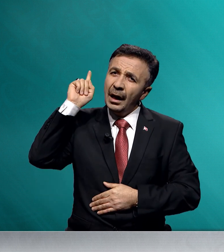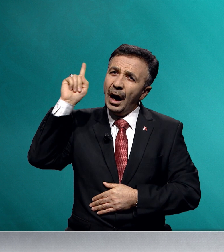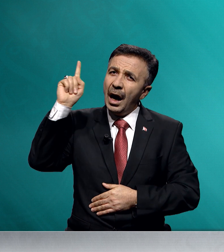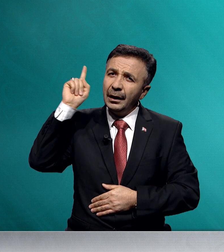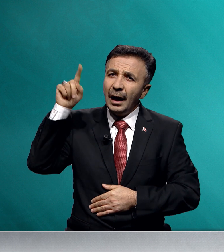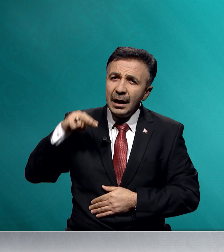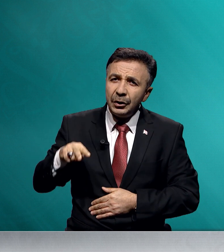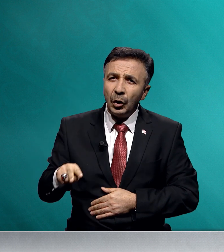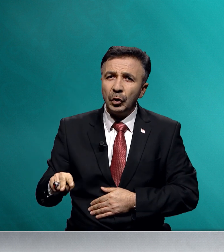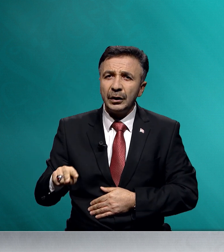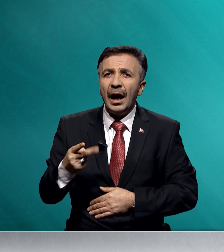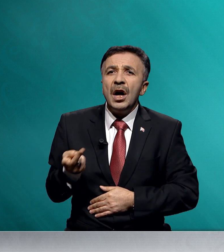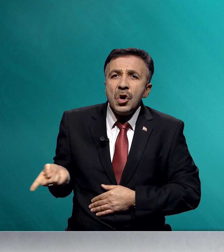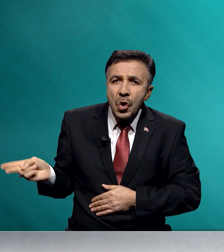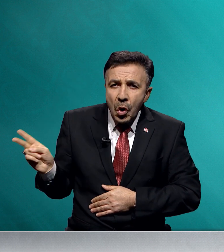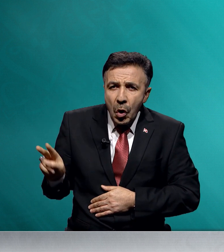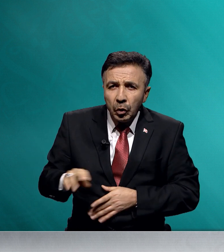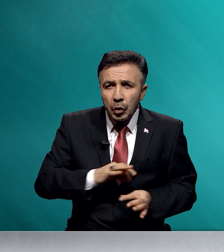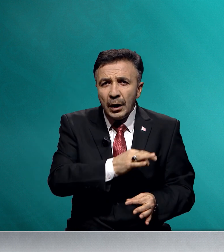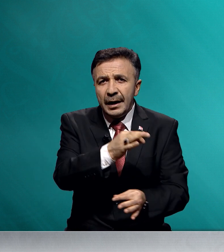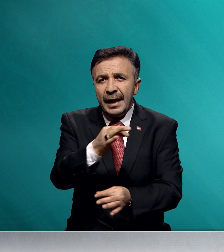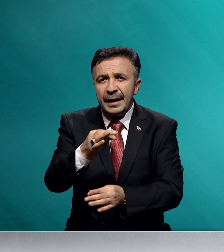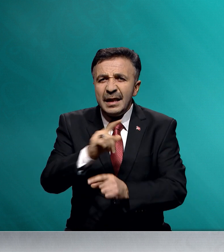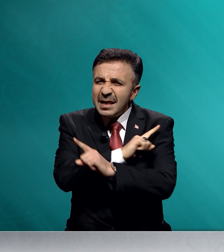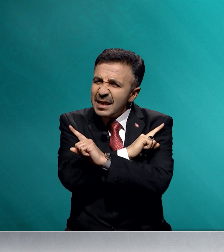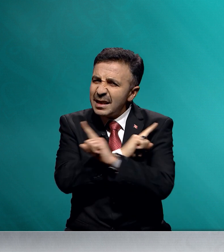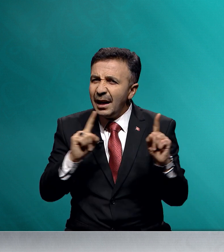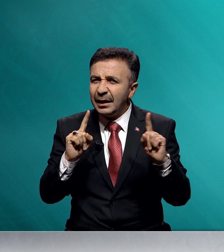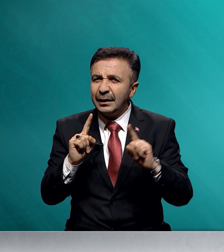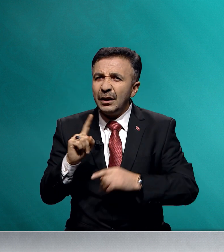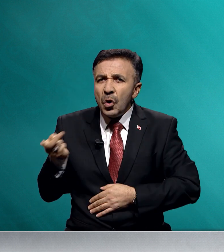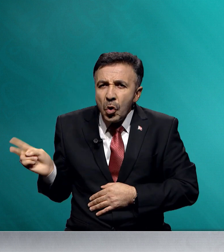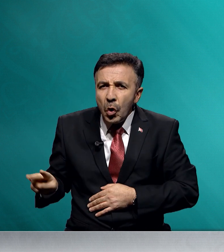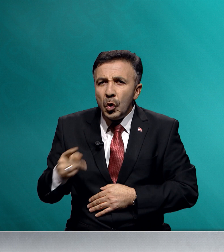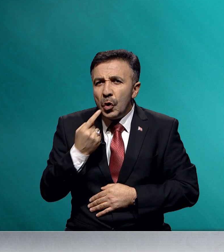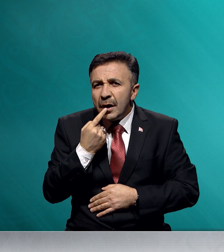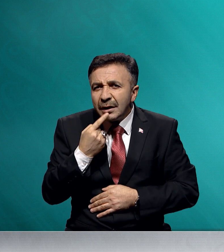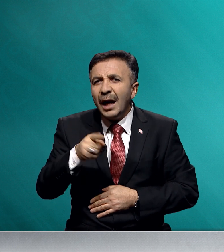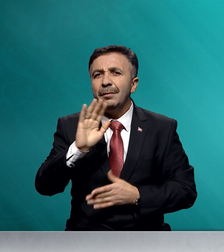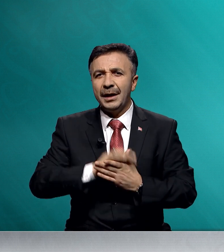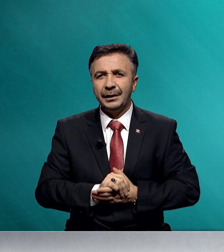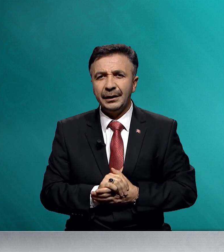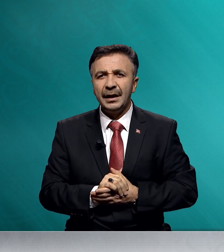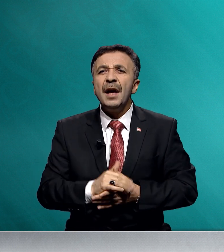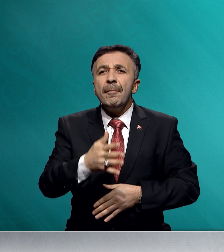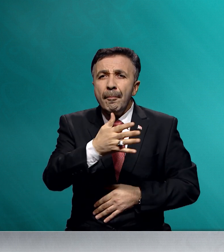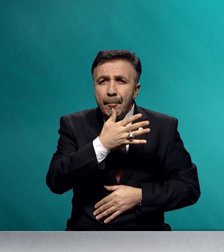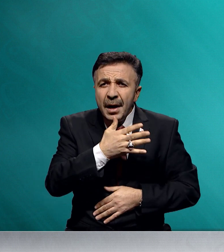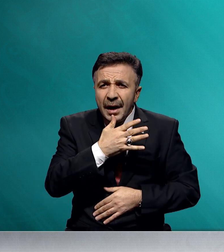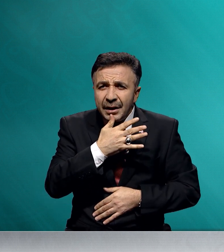Allah yolunda öldürülenleri sakın ölü sanmayın. Bilakis